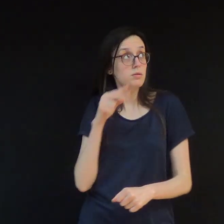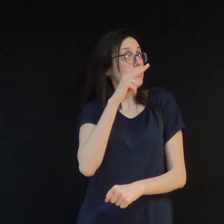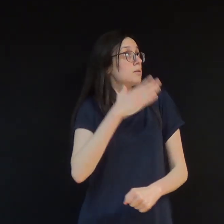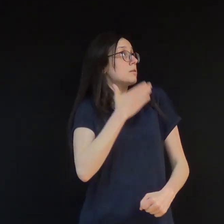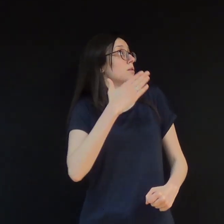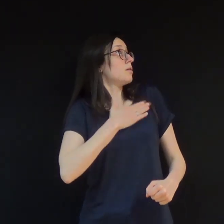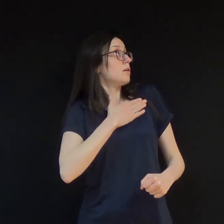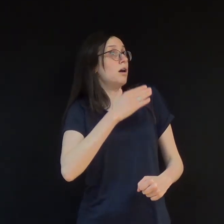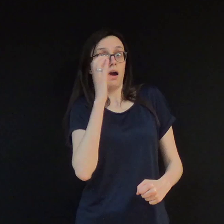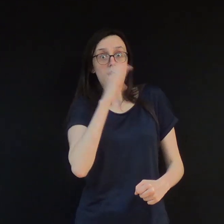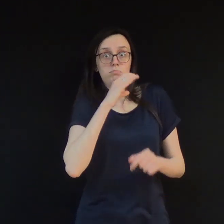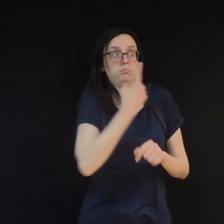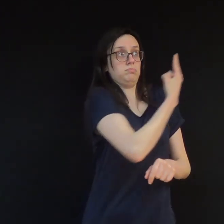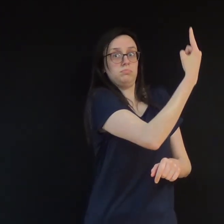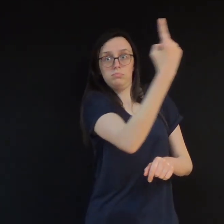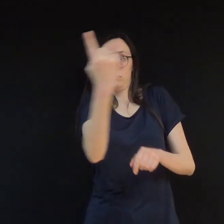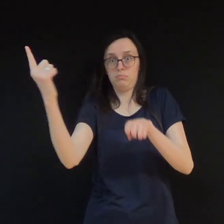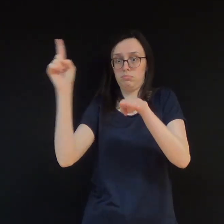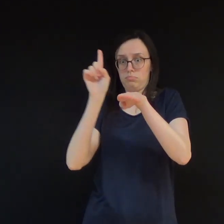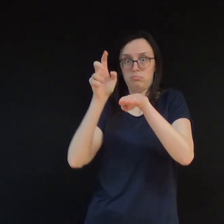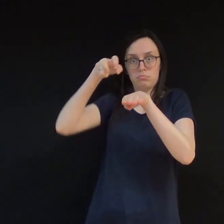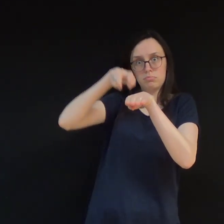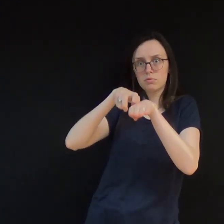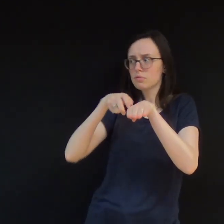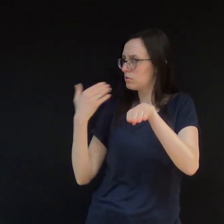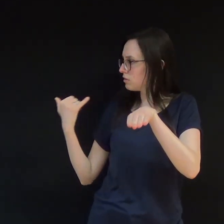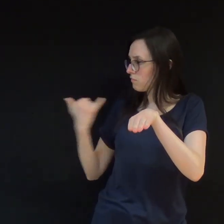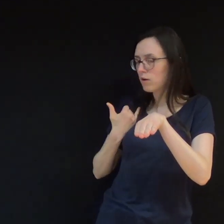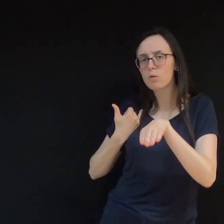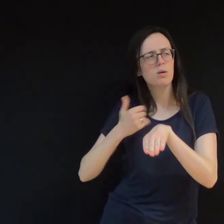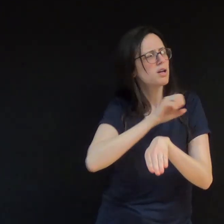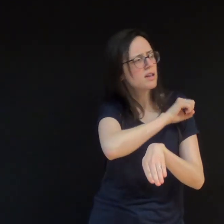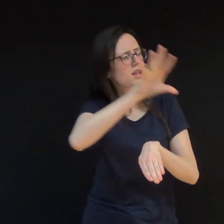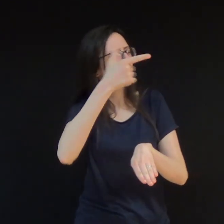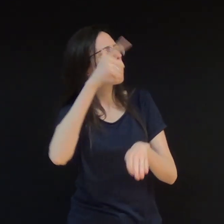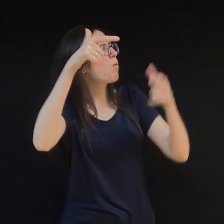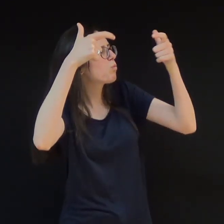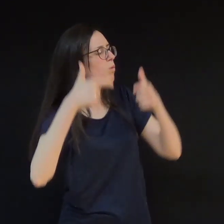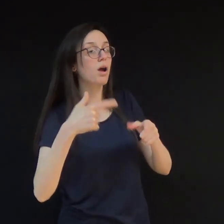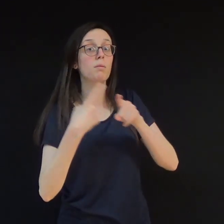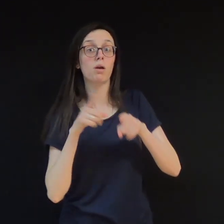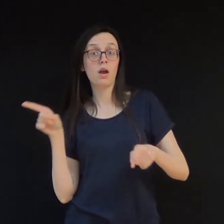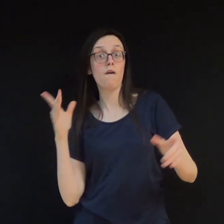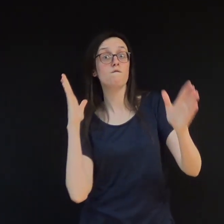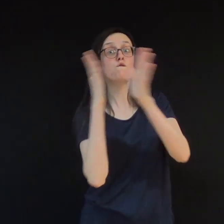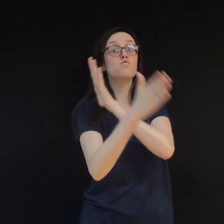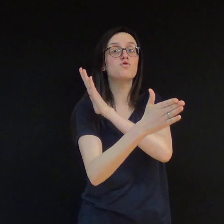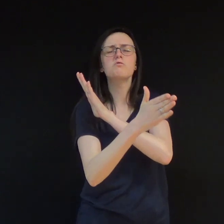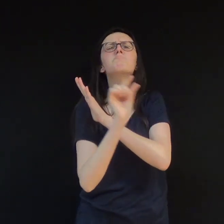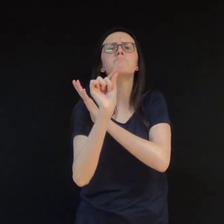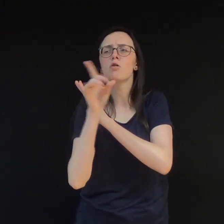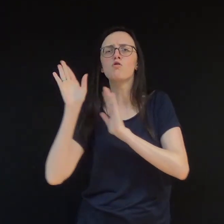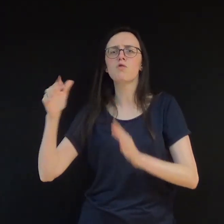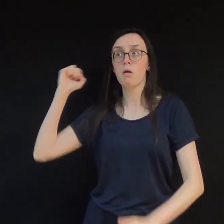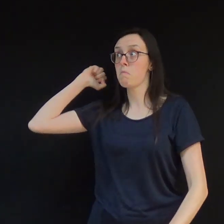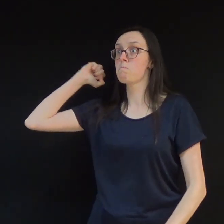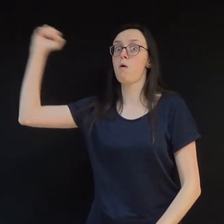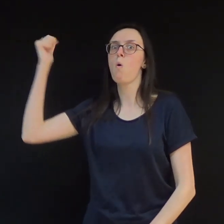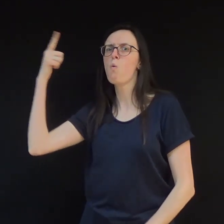Ele pediu que o levássemos em algum lugar seguro, já que estava fugindo após o assassinato em um bar da região em que morávamos.